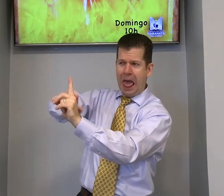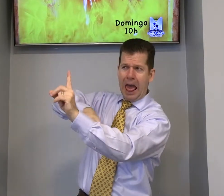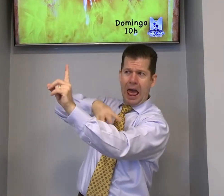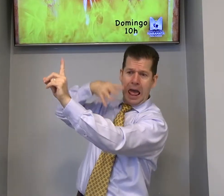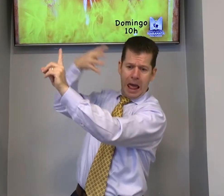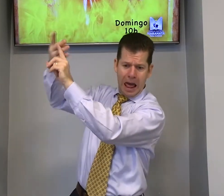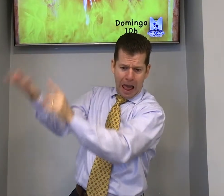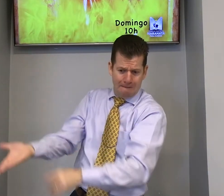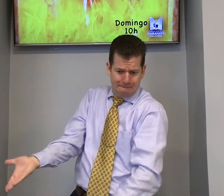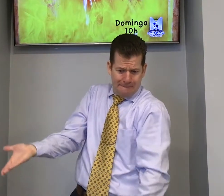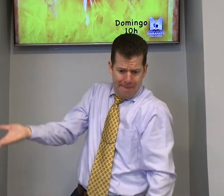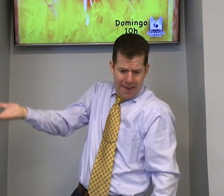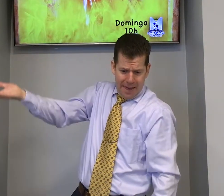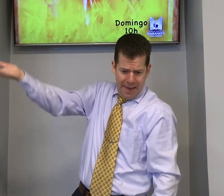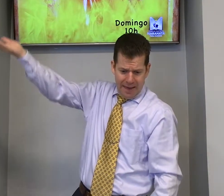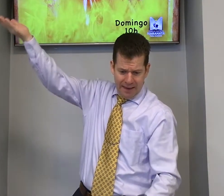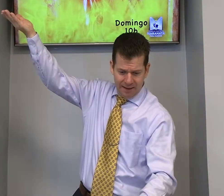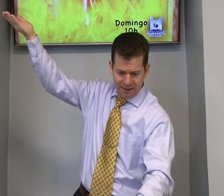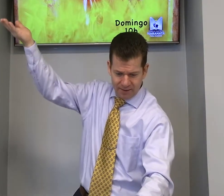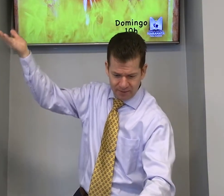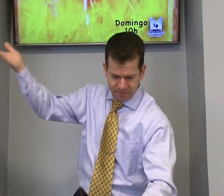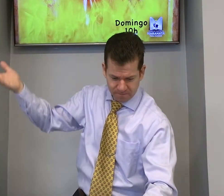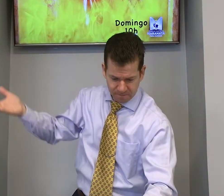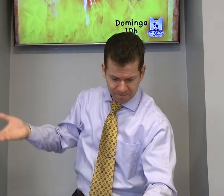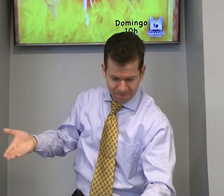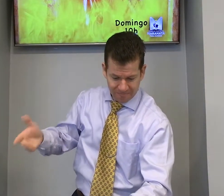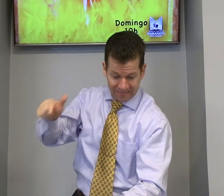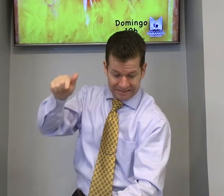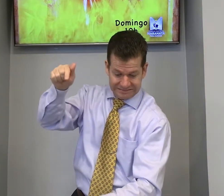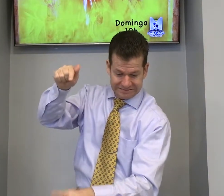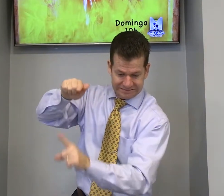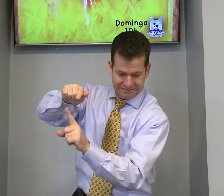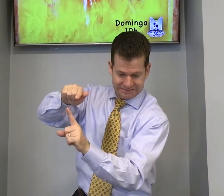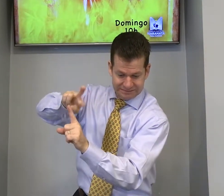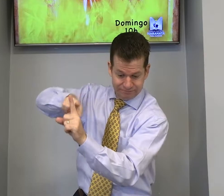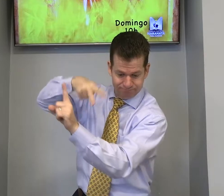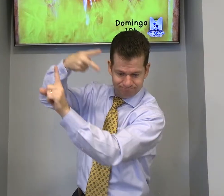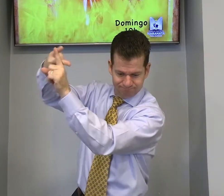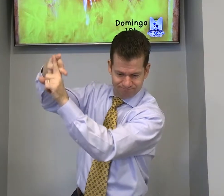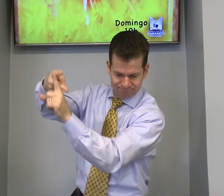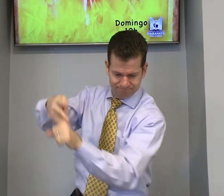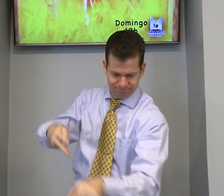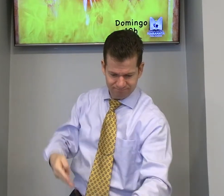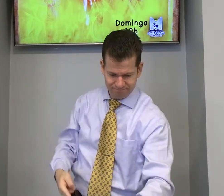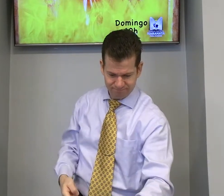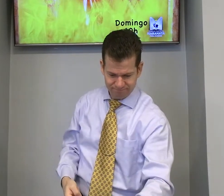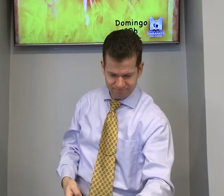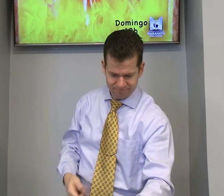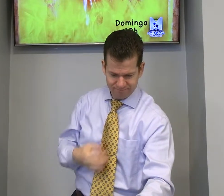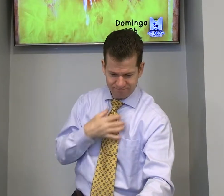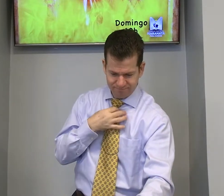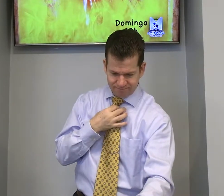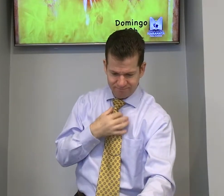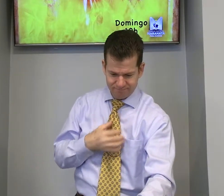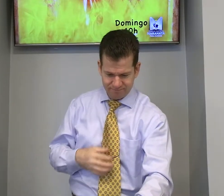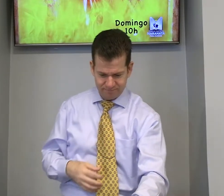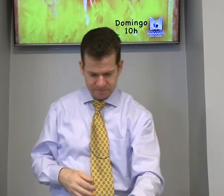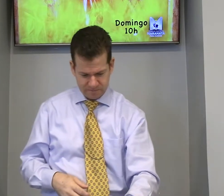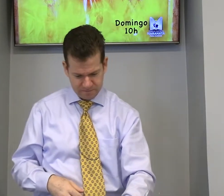O fornalha aumenta a temperatura o dobro que já era costume